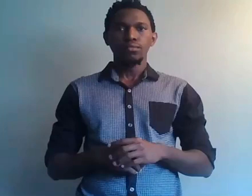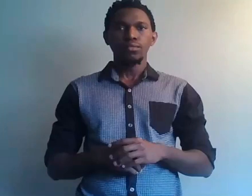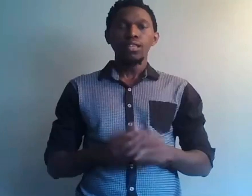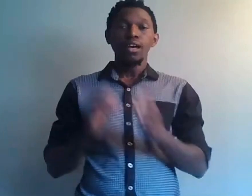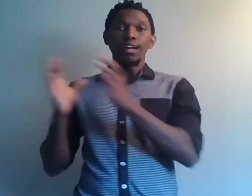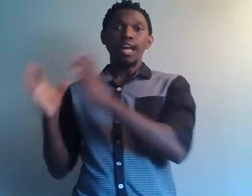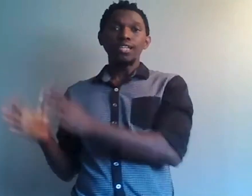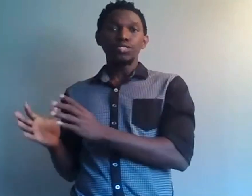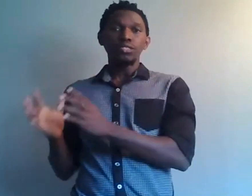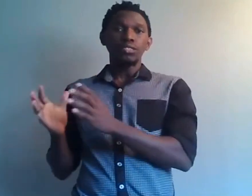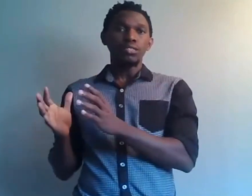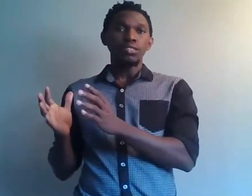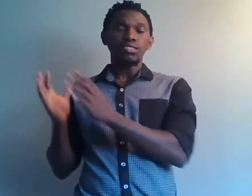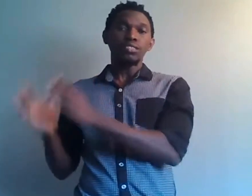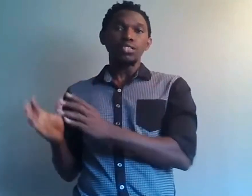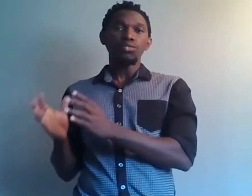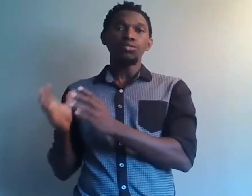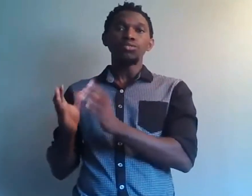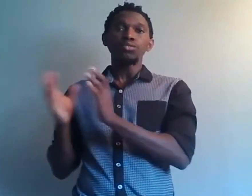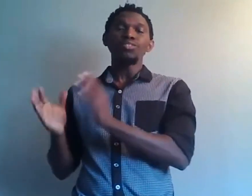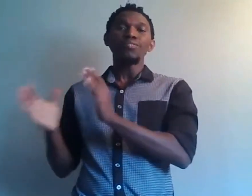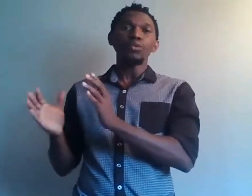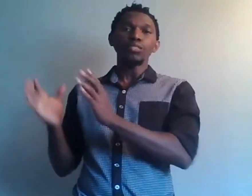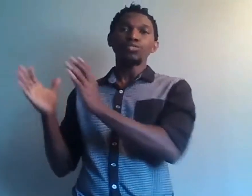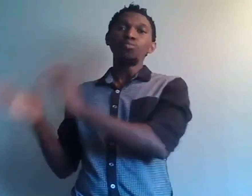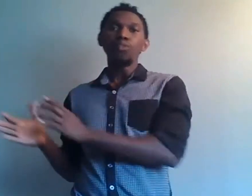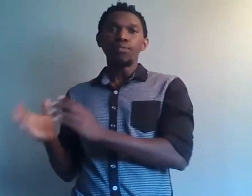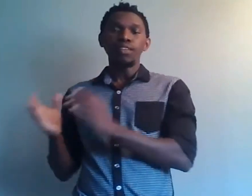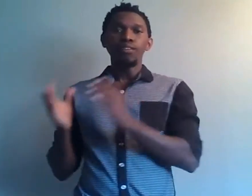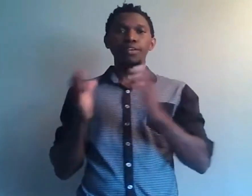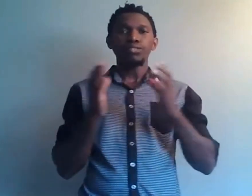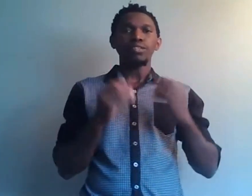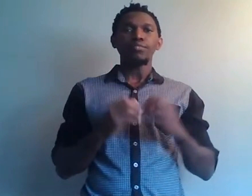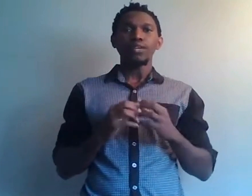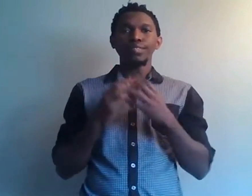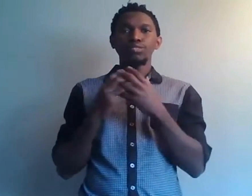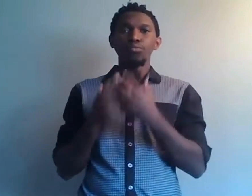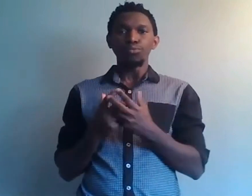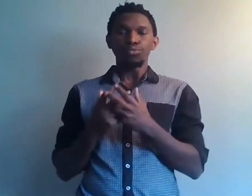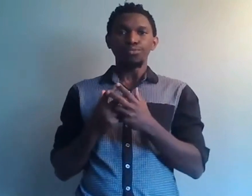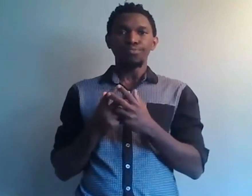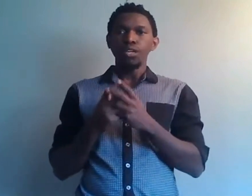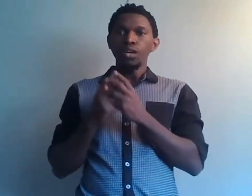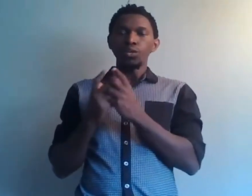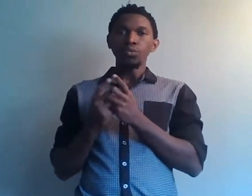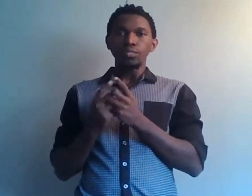L'argent circule de ce qui le valorise le moins vers ce qui le valorise le plus. Oui,